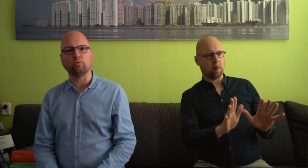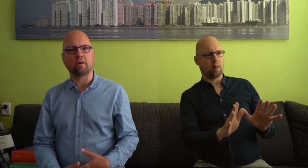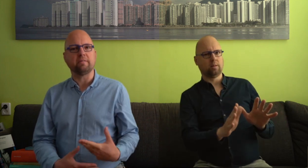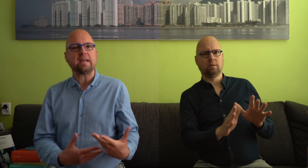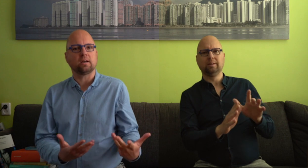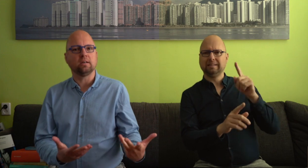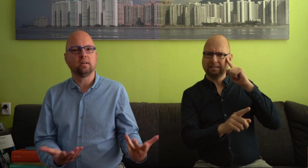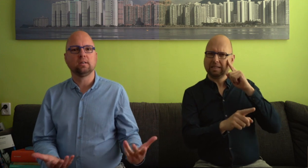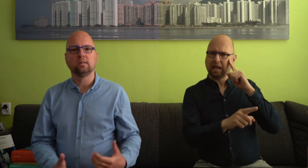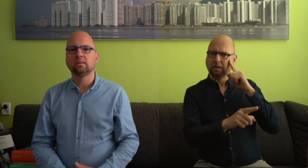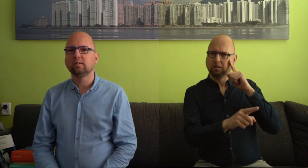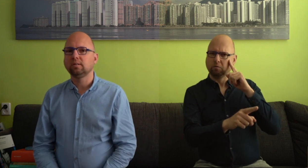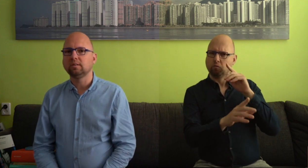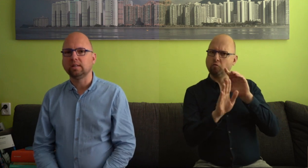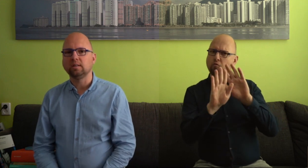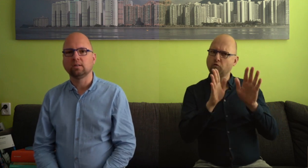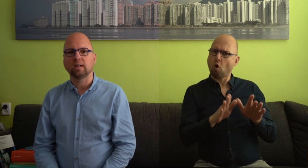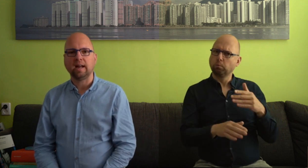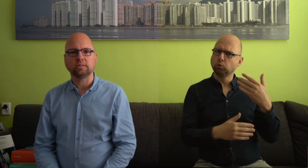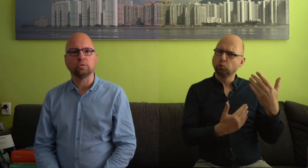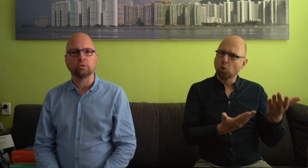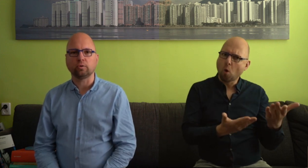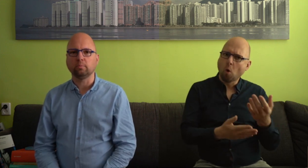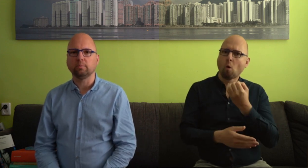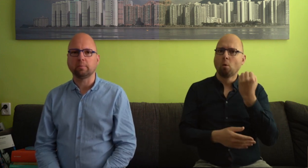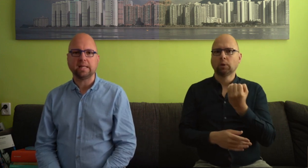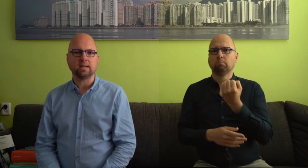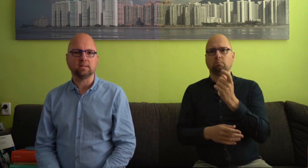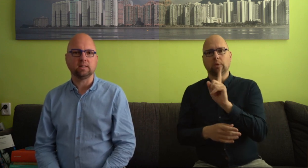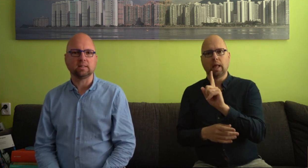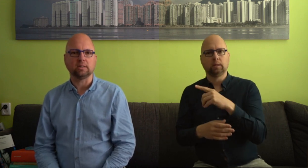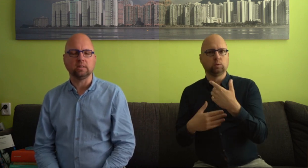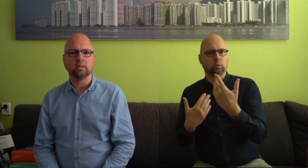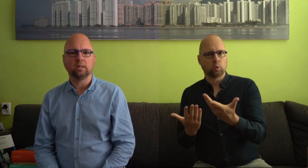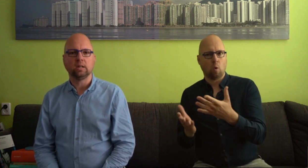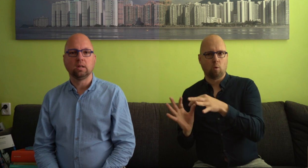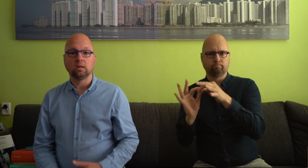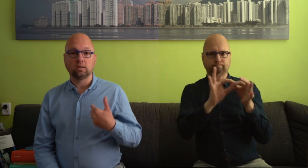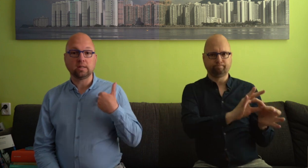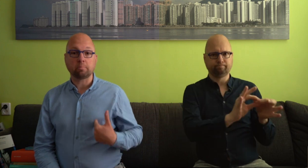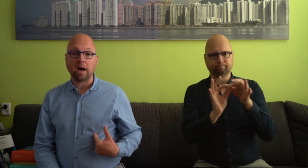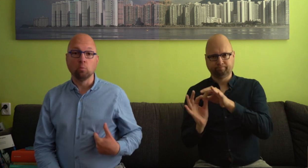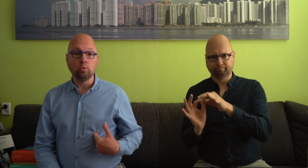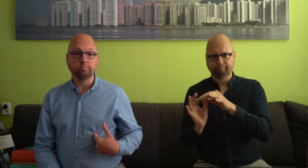vanwege die relatie tussen vorm en betekenis die ik daar zie. Dit gebaar, moe.